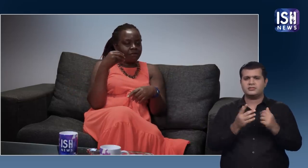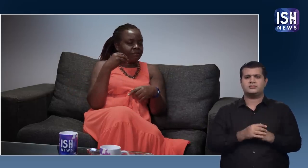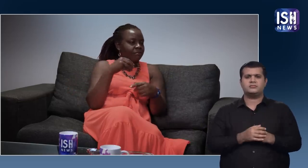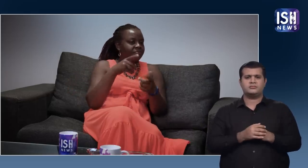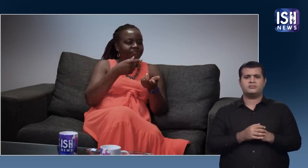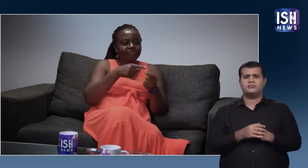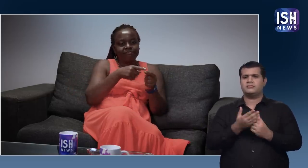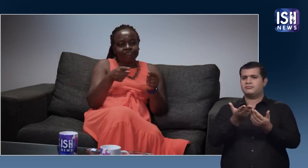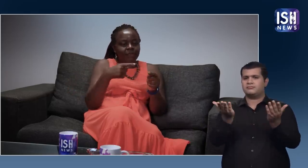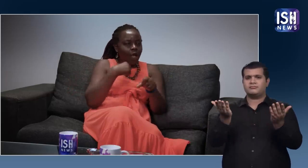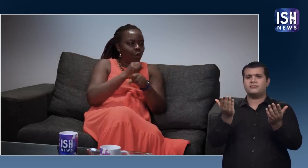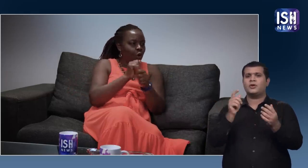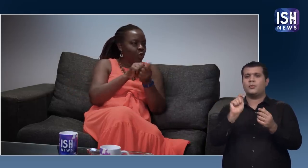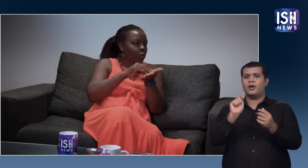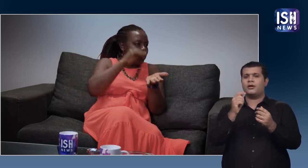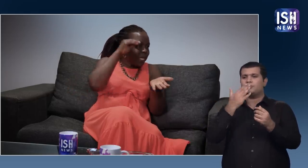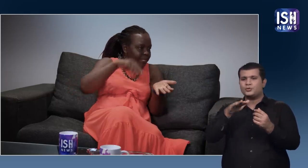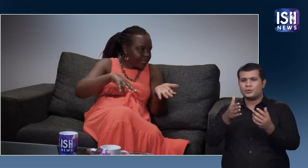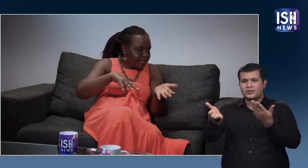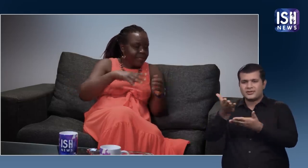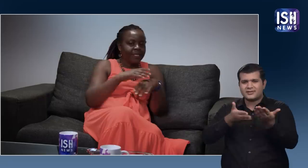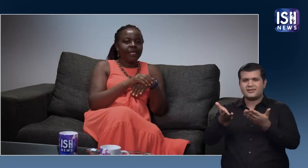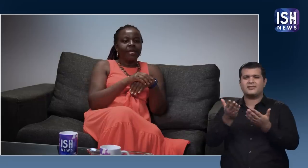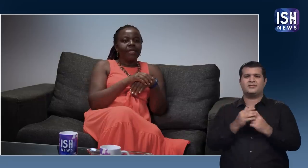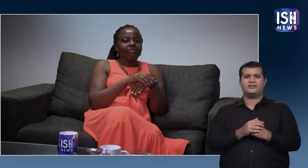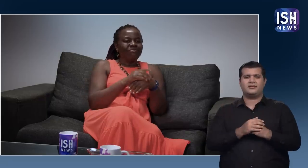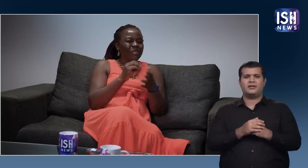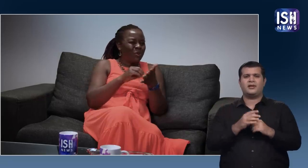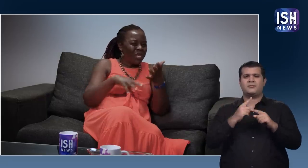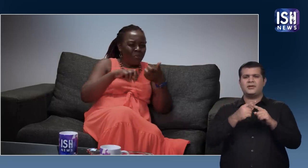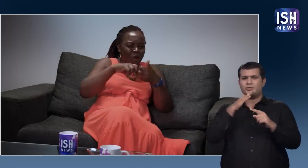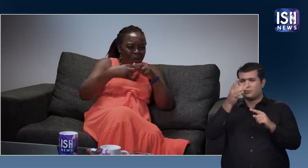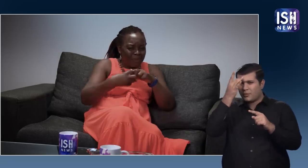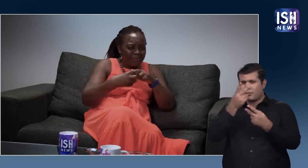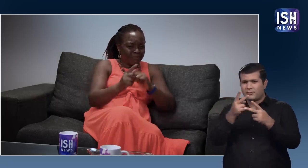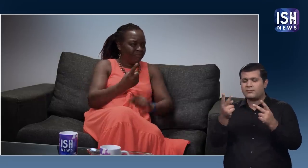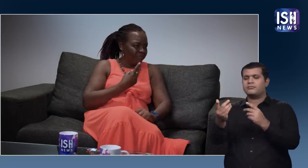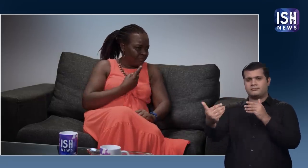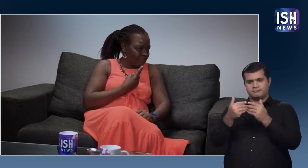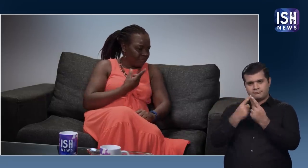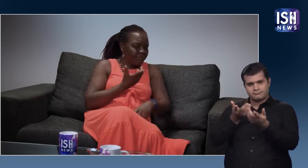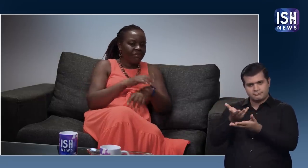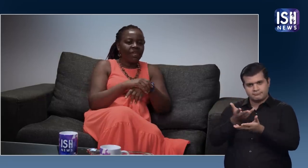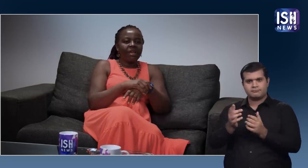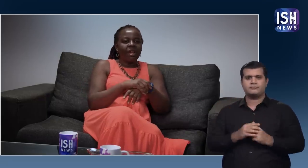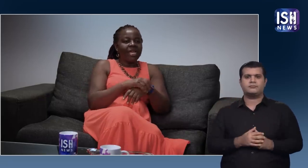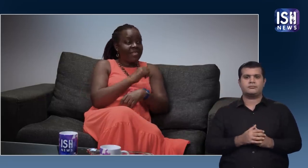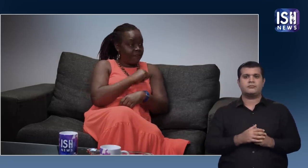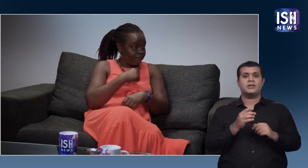स्टूडेंस के साथ काम करती हूँ। वे अपनी समस्या लेकर मेरे पास आते है। स्टाफ